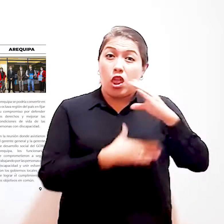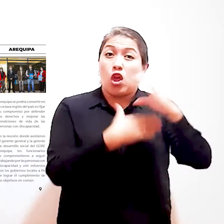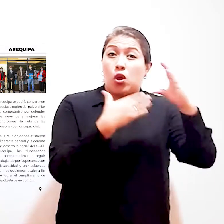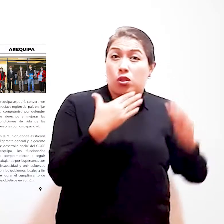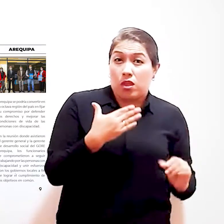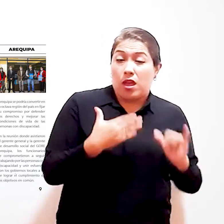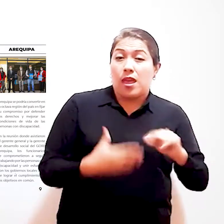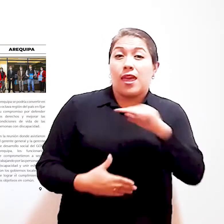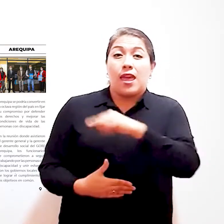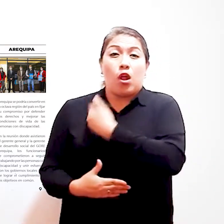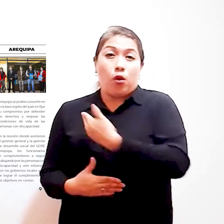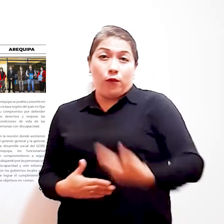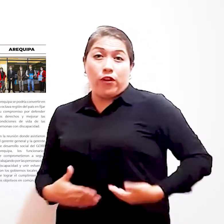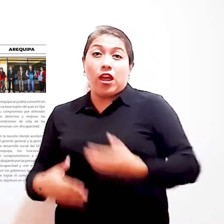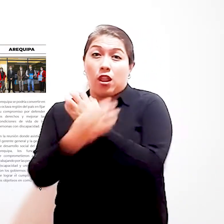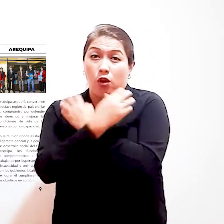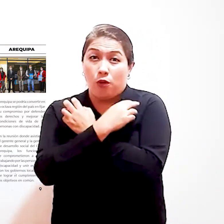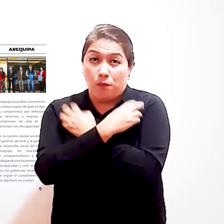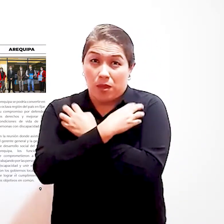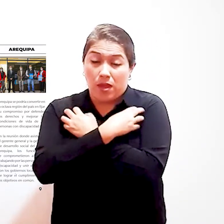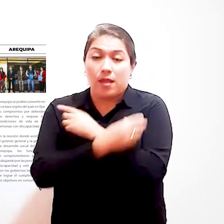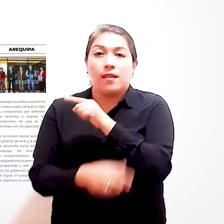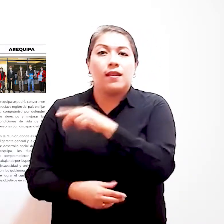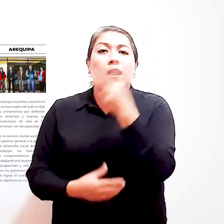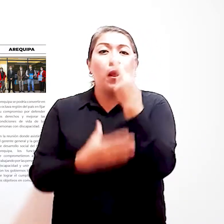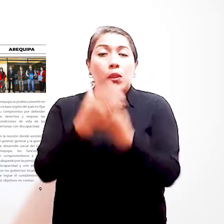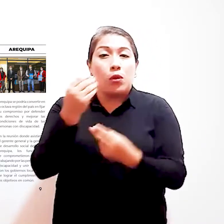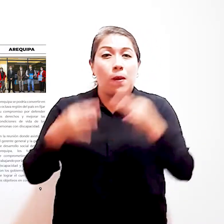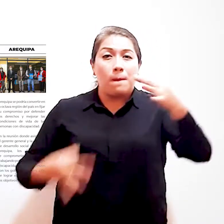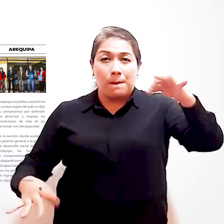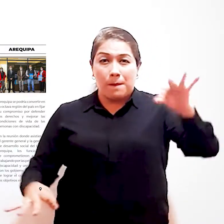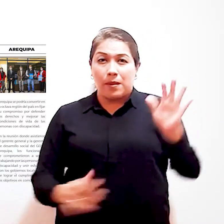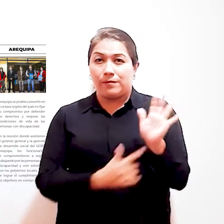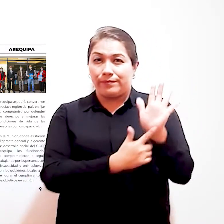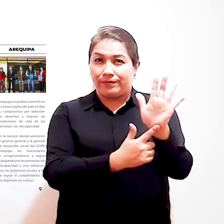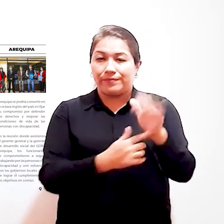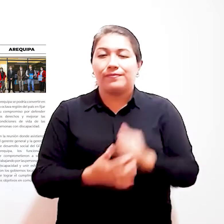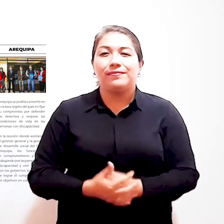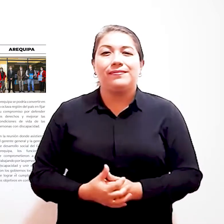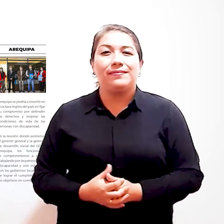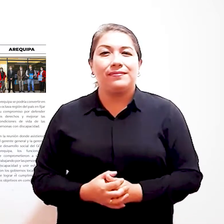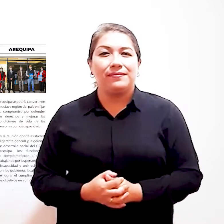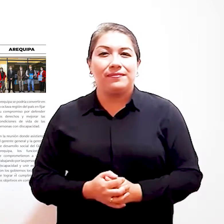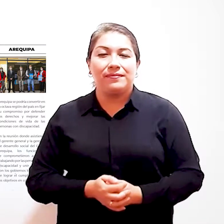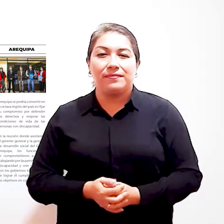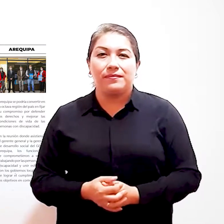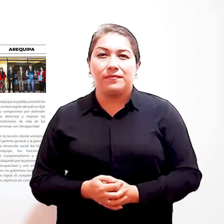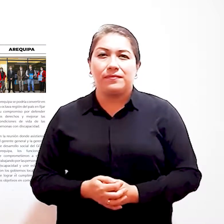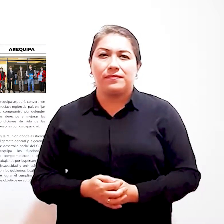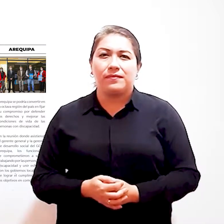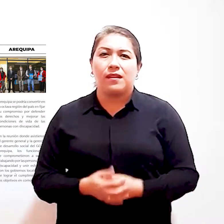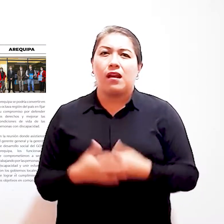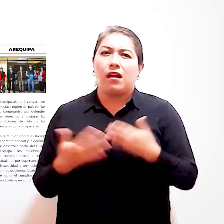Conadis, Marco Antonio Gamarra y el gobernador regional de Lambayeque, Luis Díaz en el acto de la firma de convenio